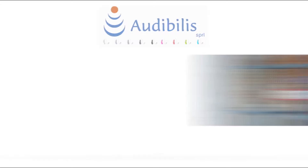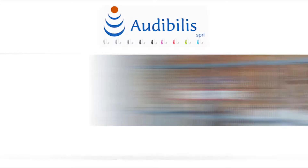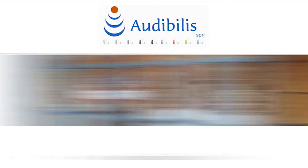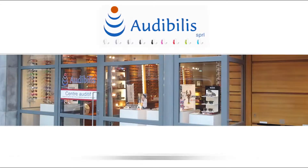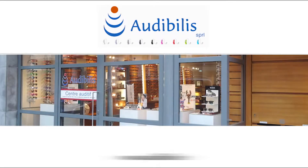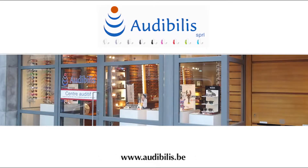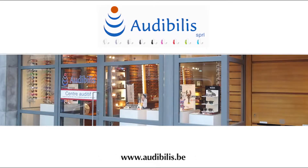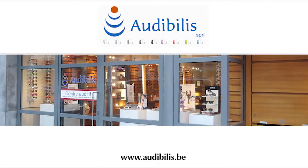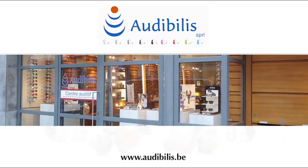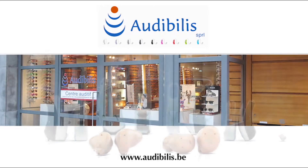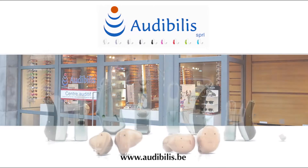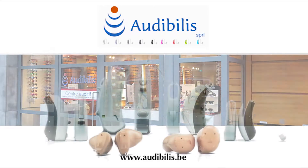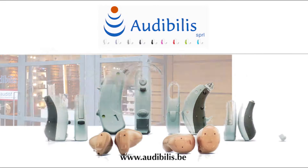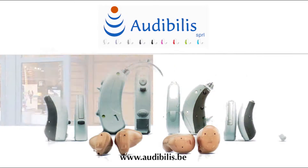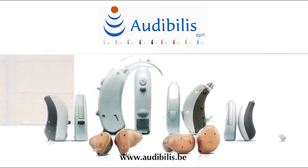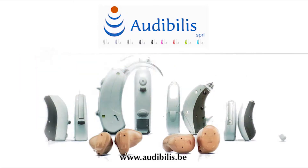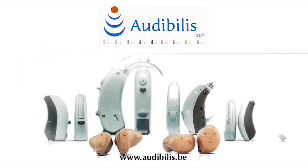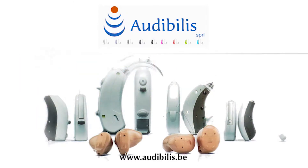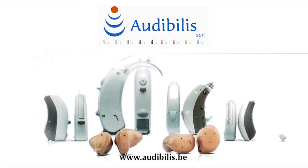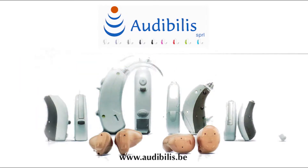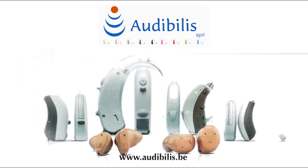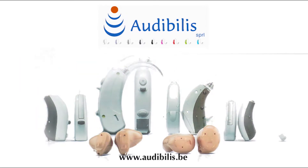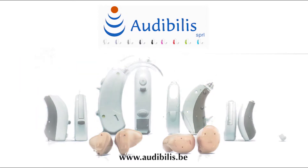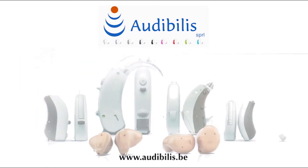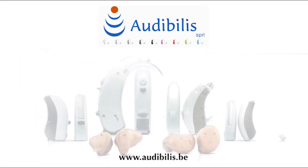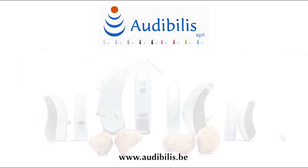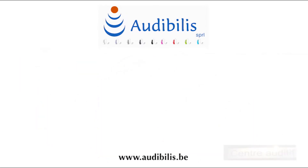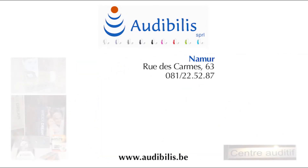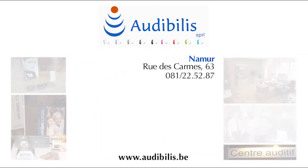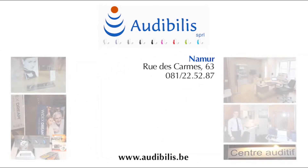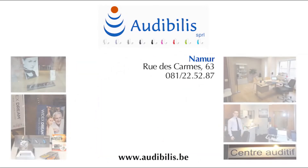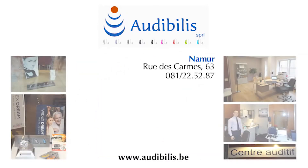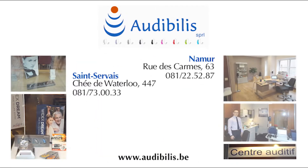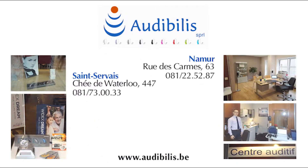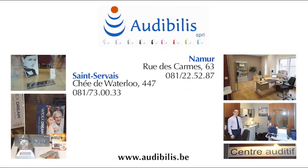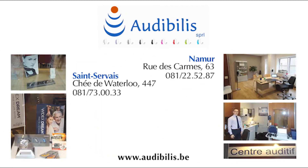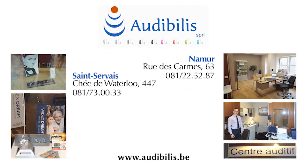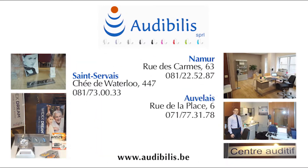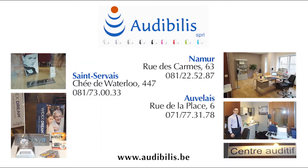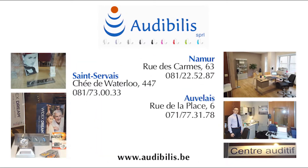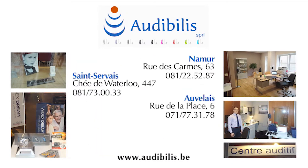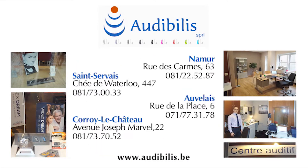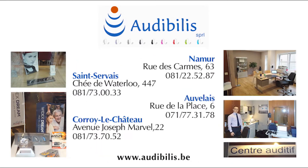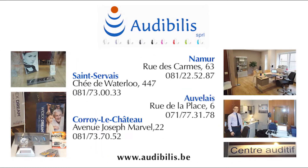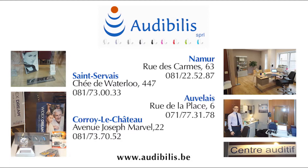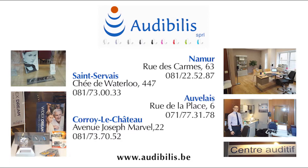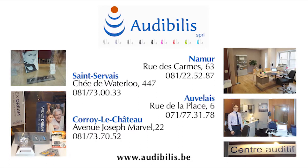Audibilis, votre spécialiste des prothèses auditives. Vous reçoit près de chez vous. À Namur, Saint-Servé, Oblé et Corrois-le-Château.